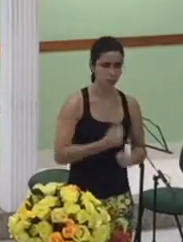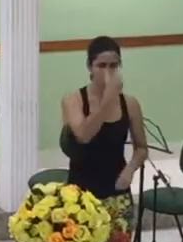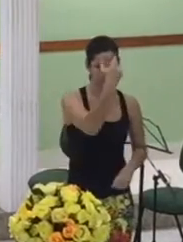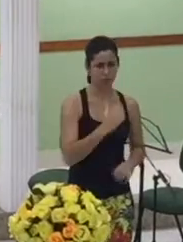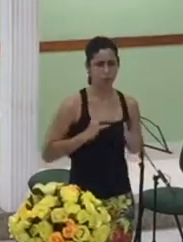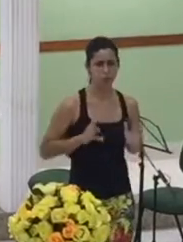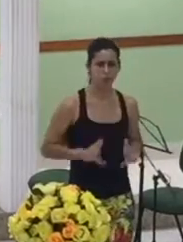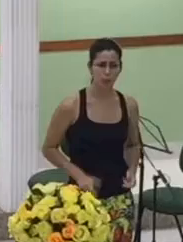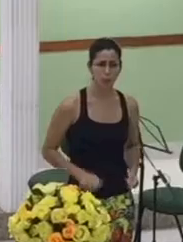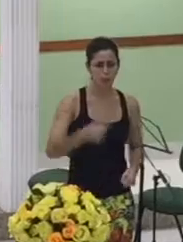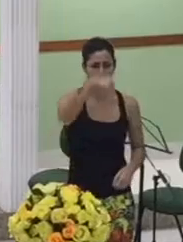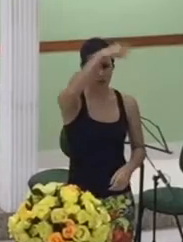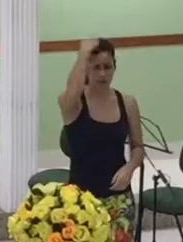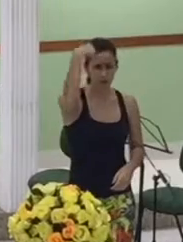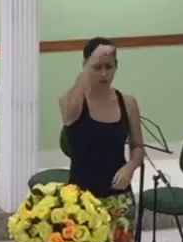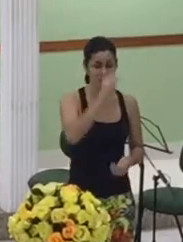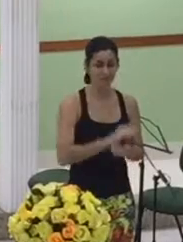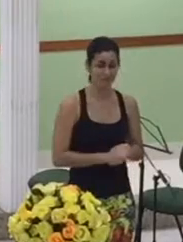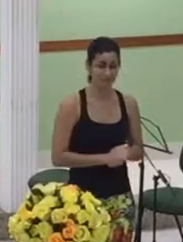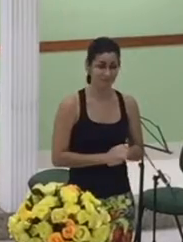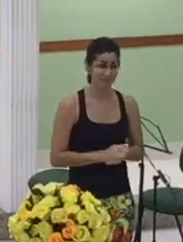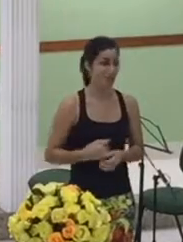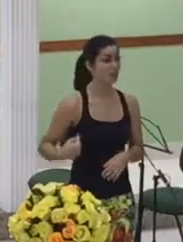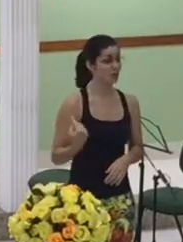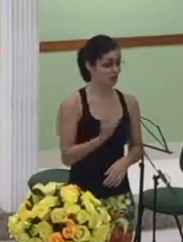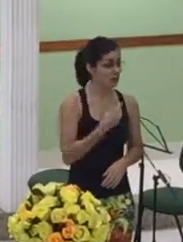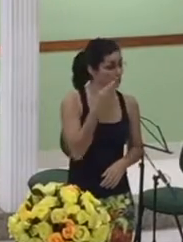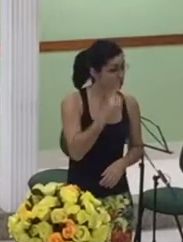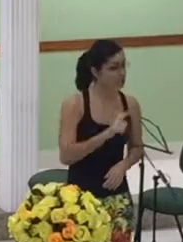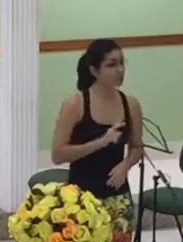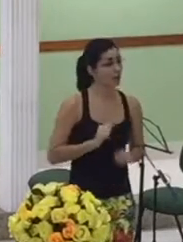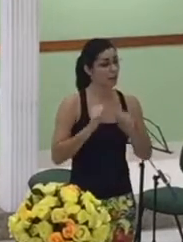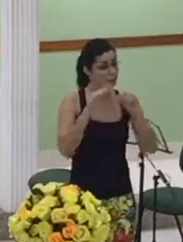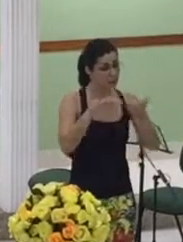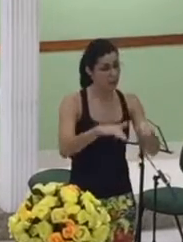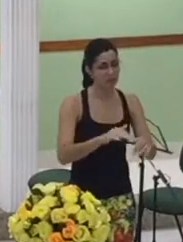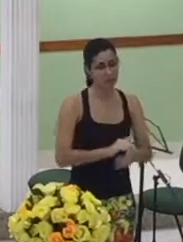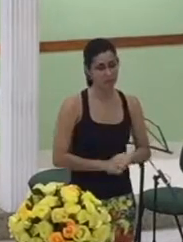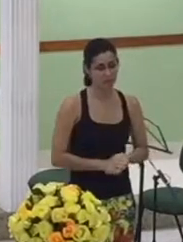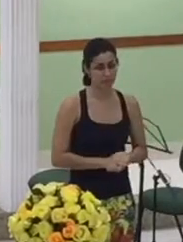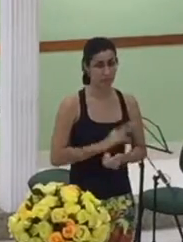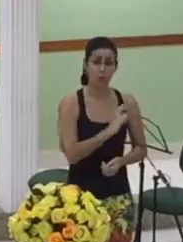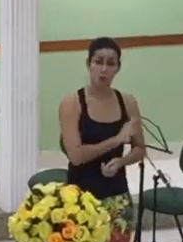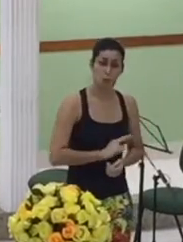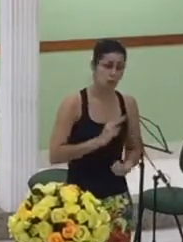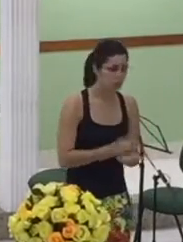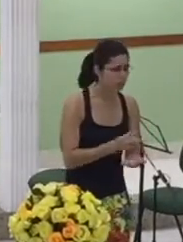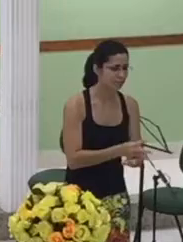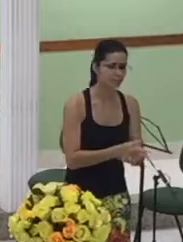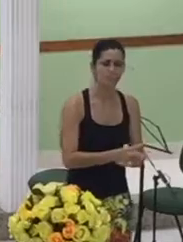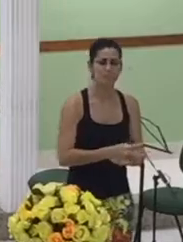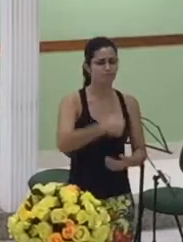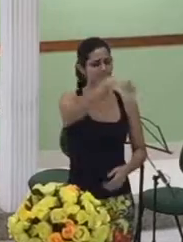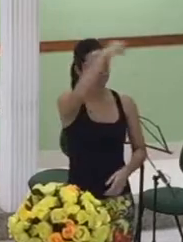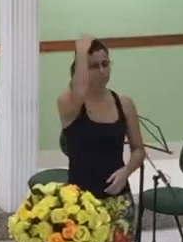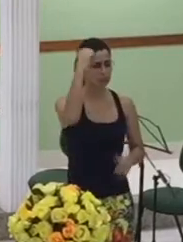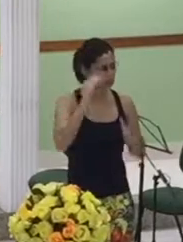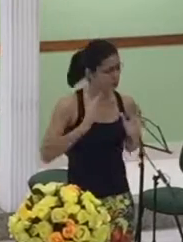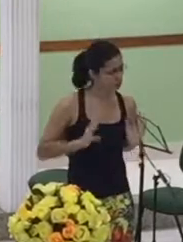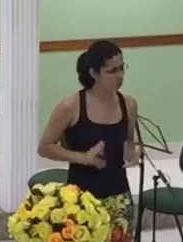apesar de todas as adversidades Mute permaneceu em santidade Mute permaneceu firme